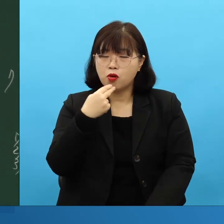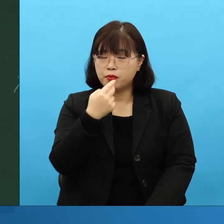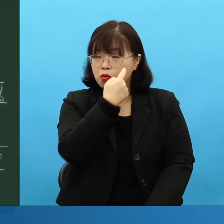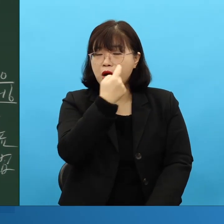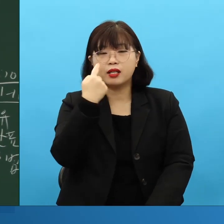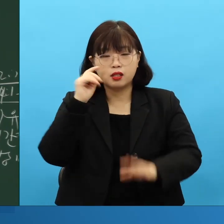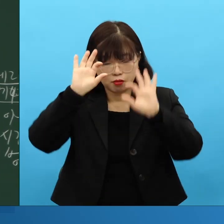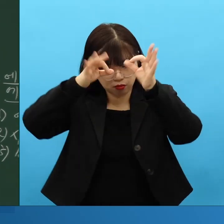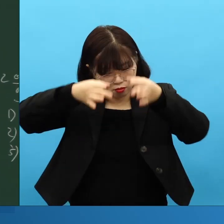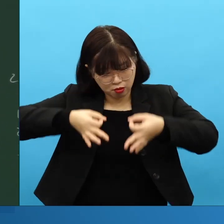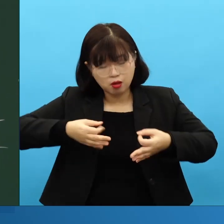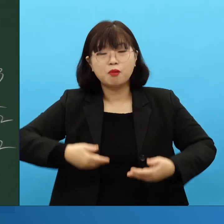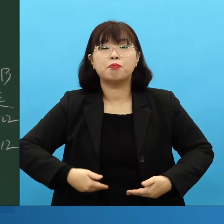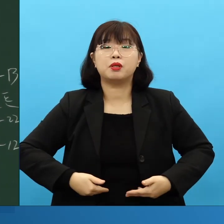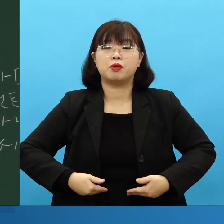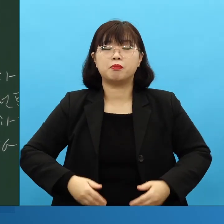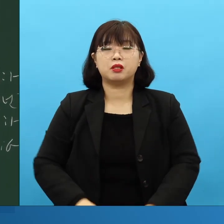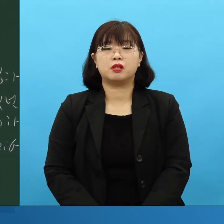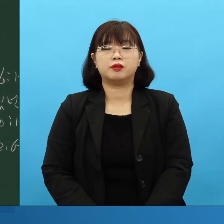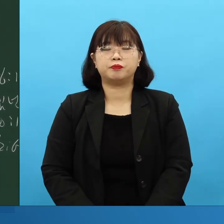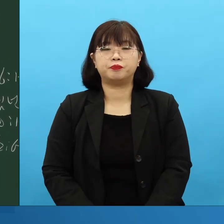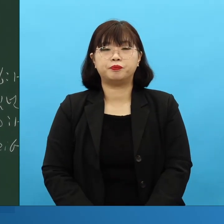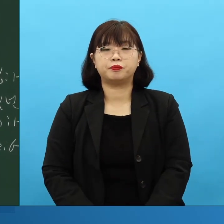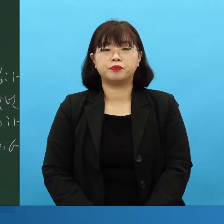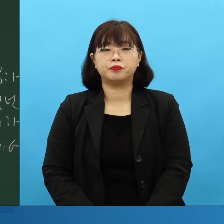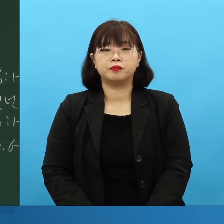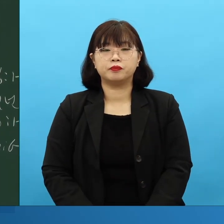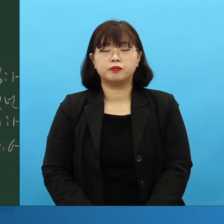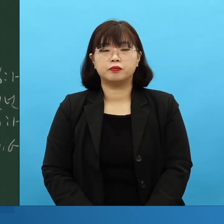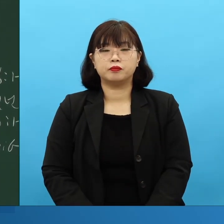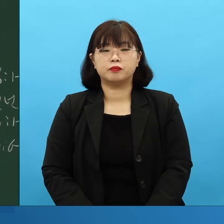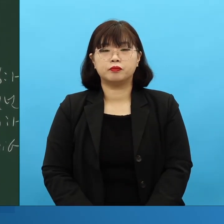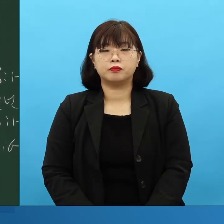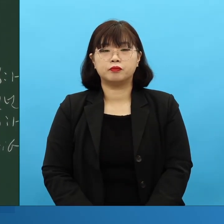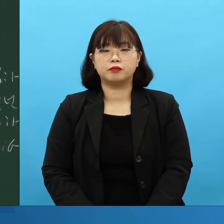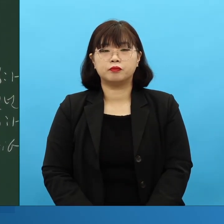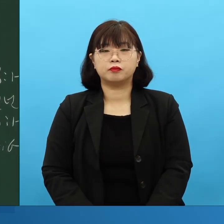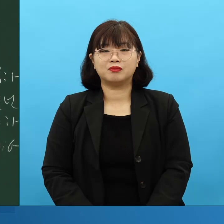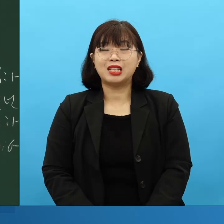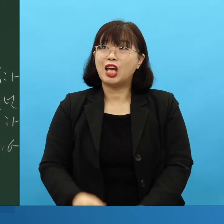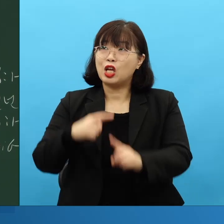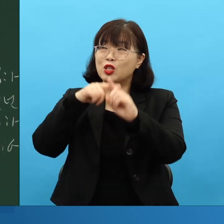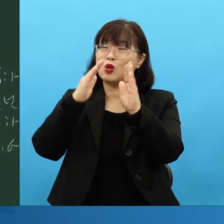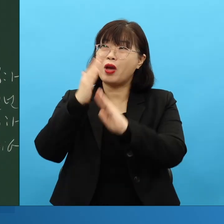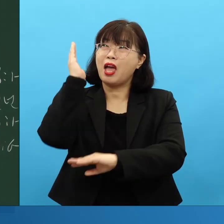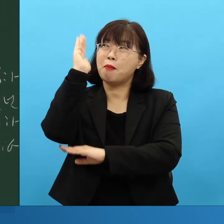여러 가지 교회에서 얘기 많이 하는데 그거 말고 성경에 있는 응답이 내게 와야 돼요.